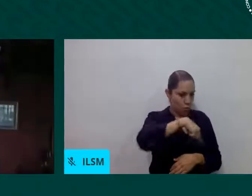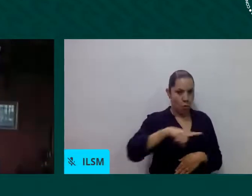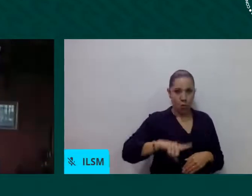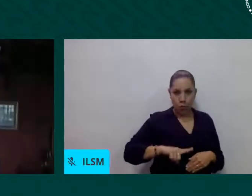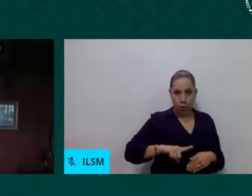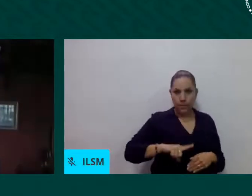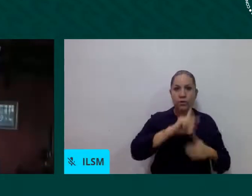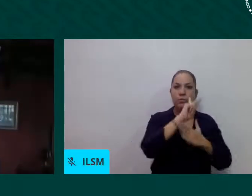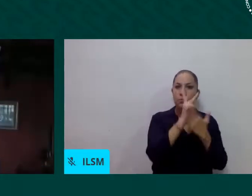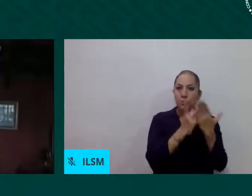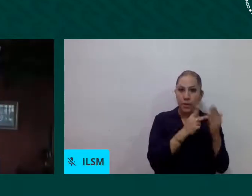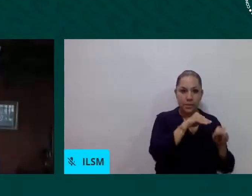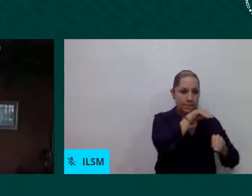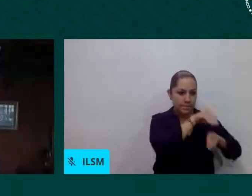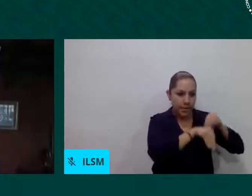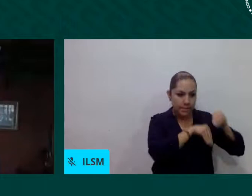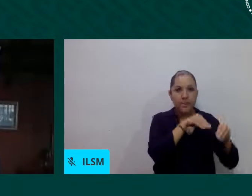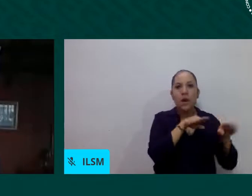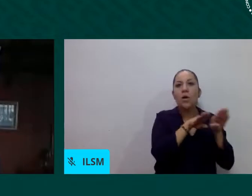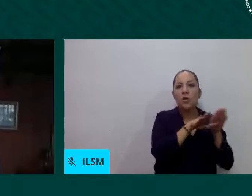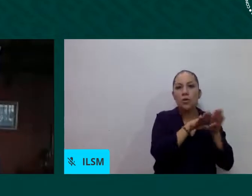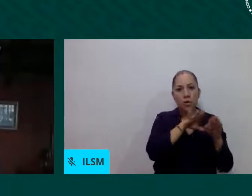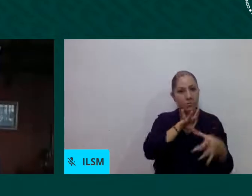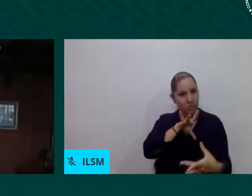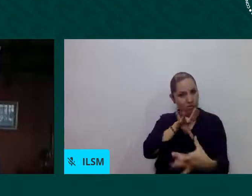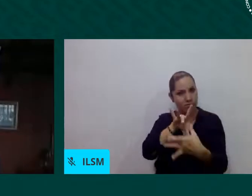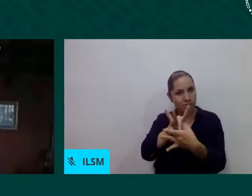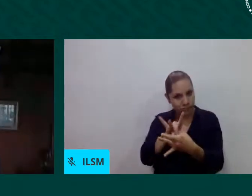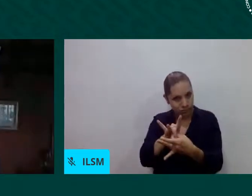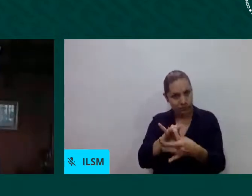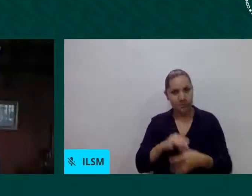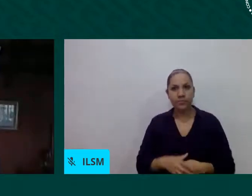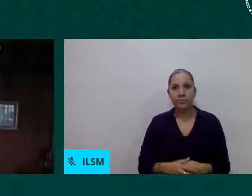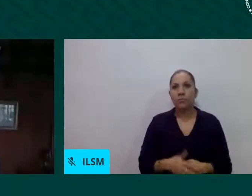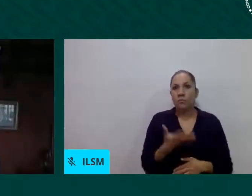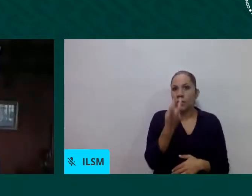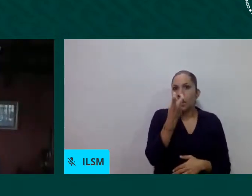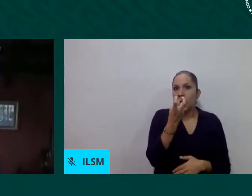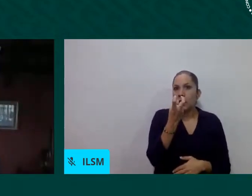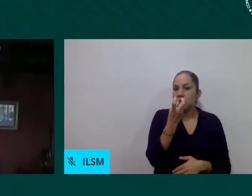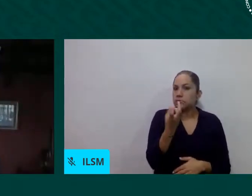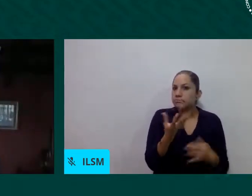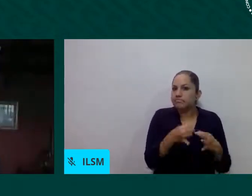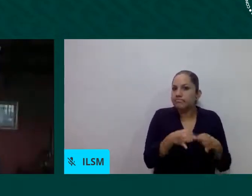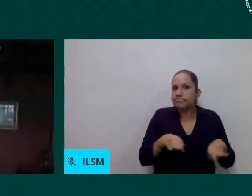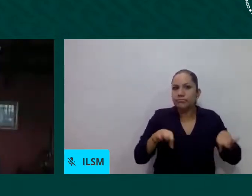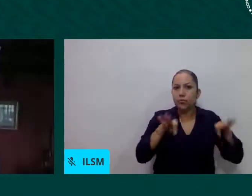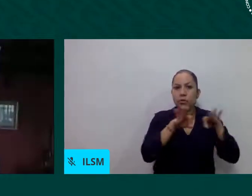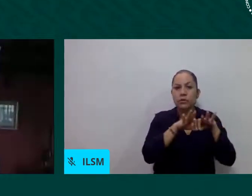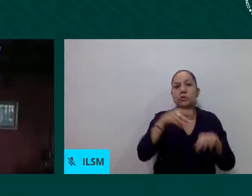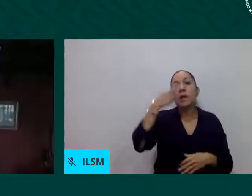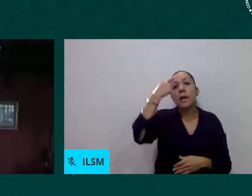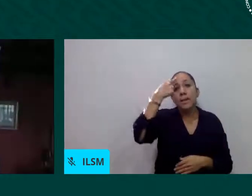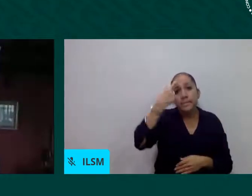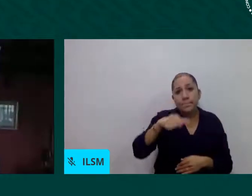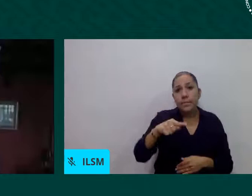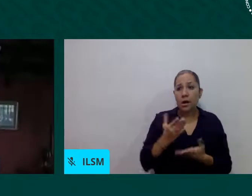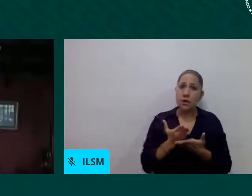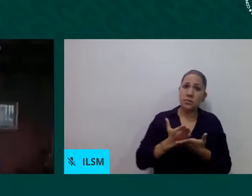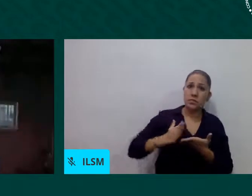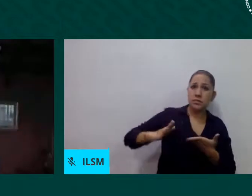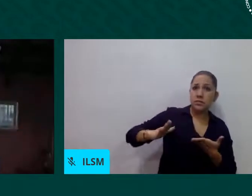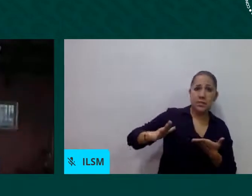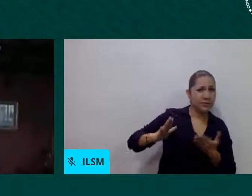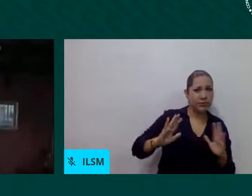integración y que es mucho más beneficioso integrar a la población migrante que